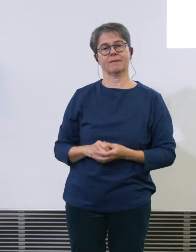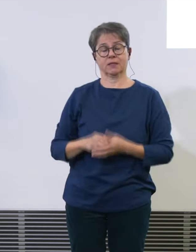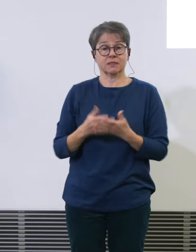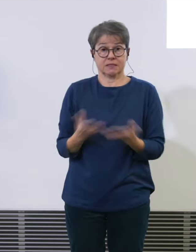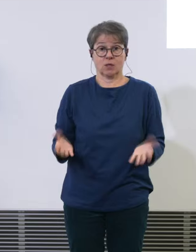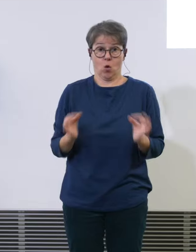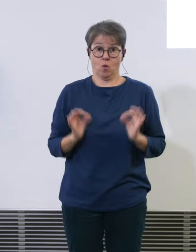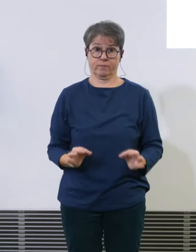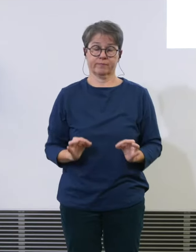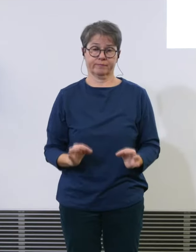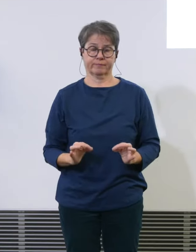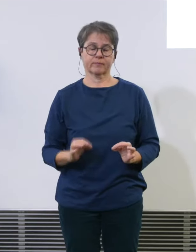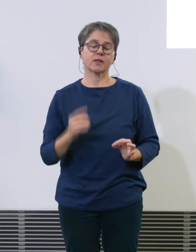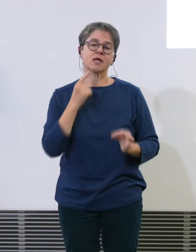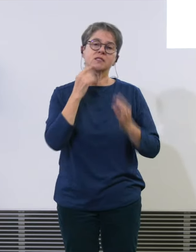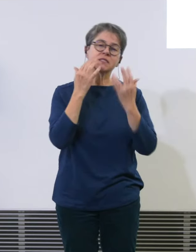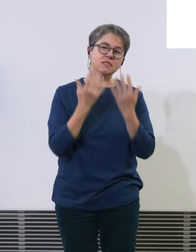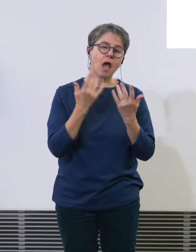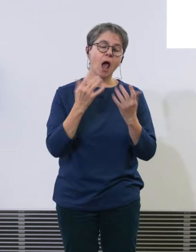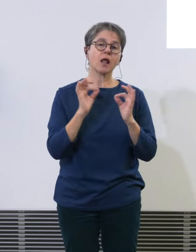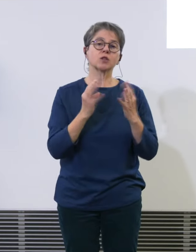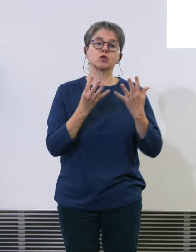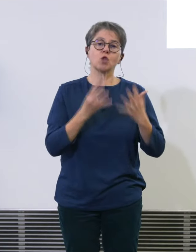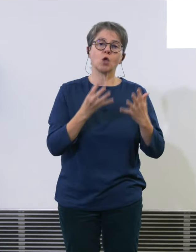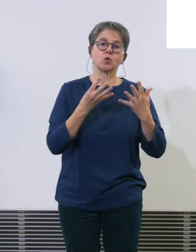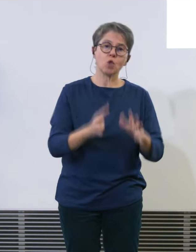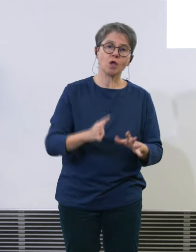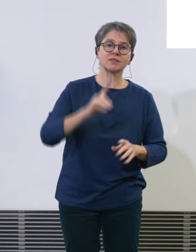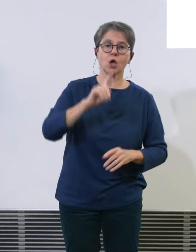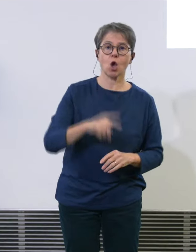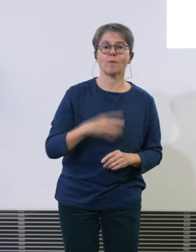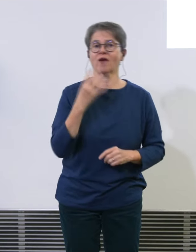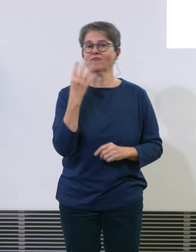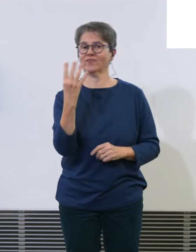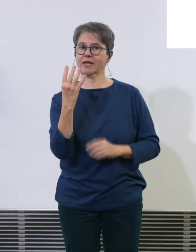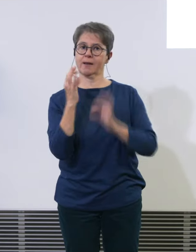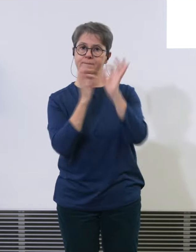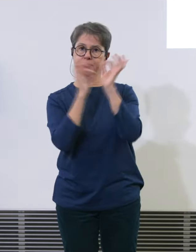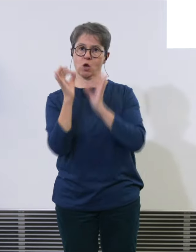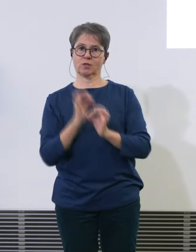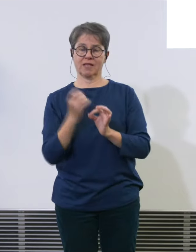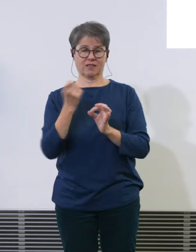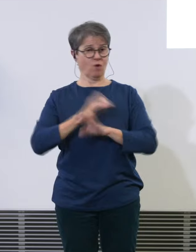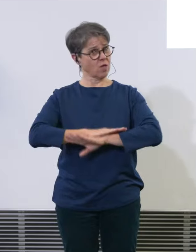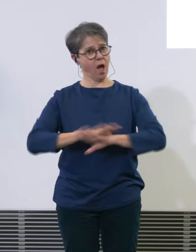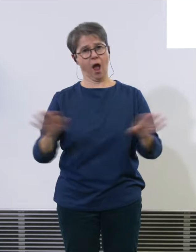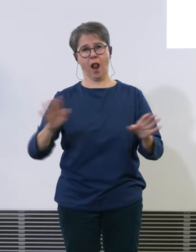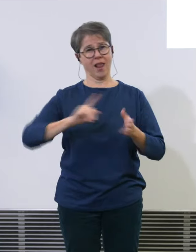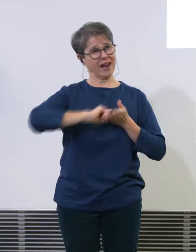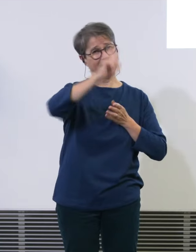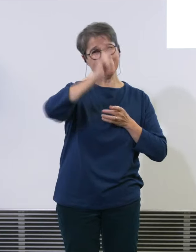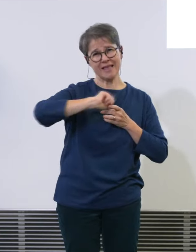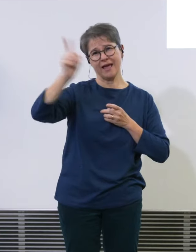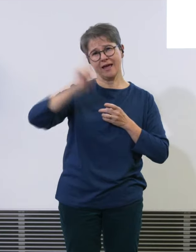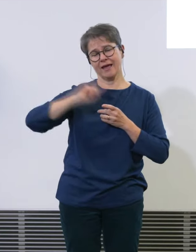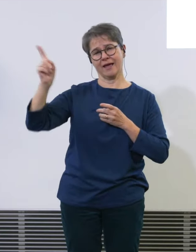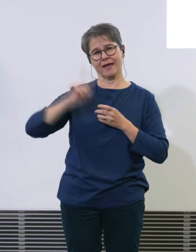Zahlen gesagt sind das wirklich 99,4 Prozent von allen Linien und allen Charterflugzeuge am Flughafen Zürich.